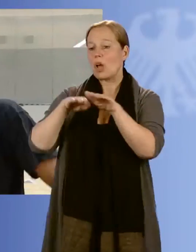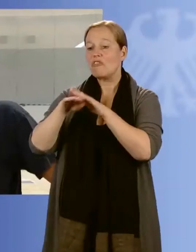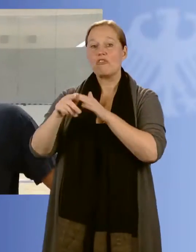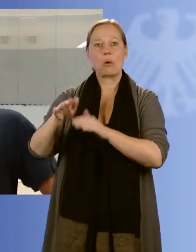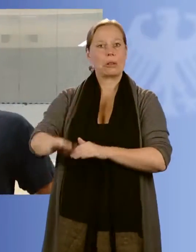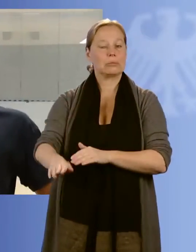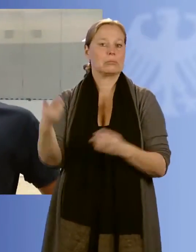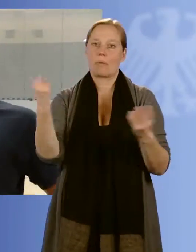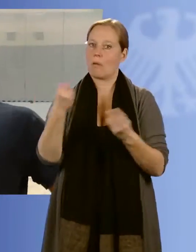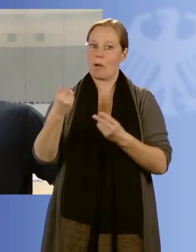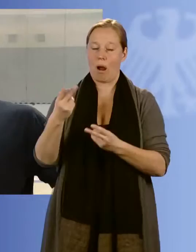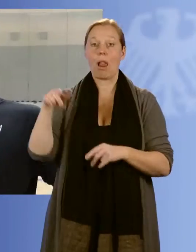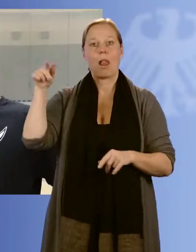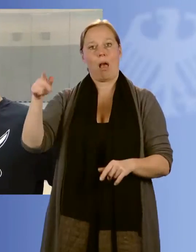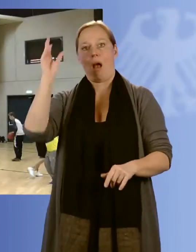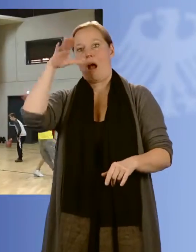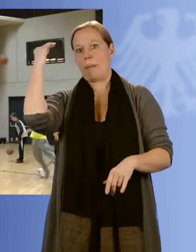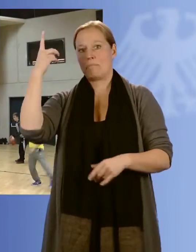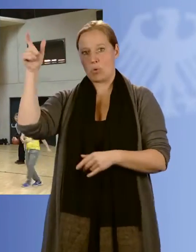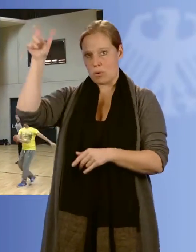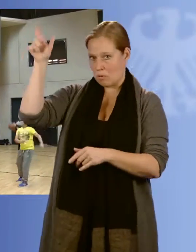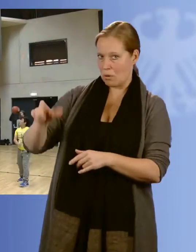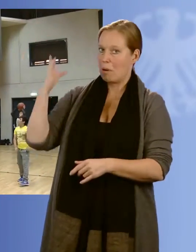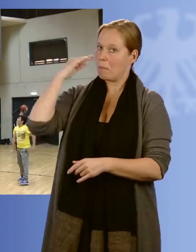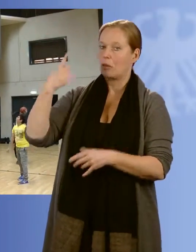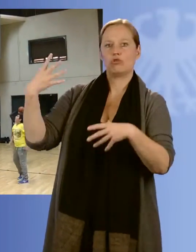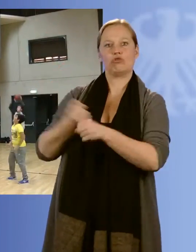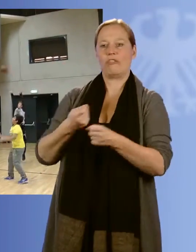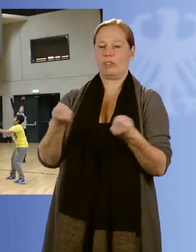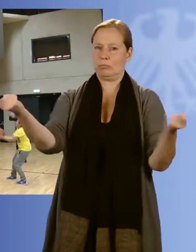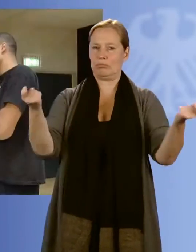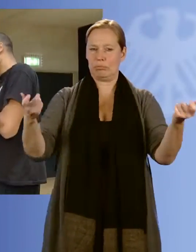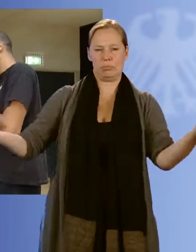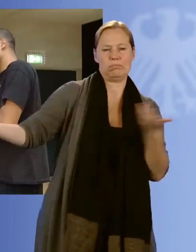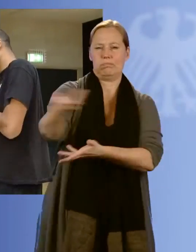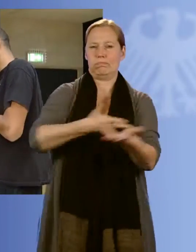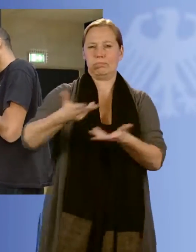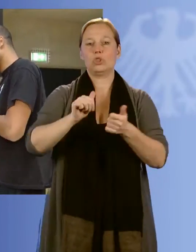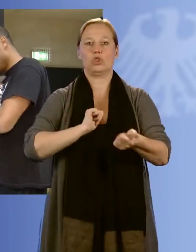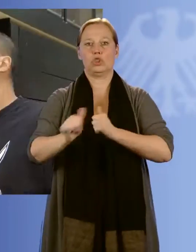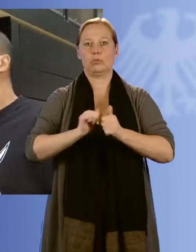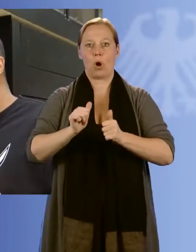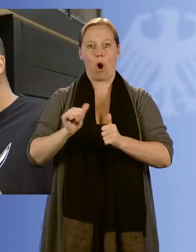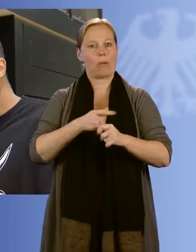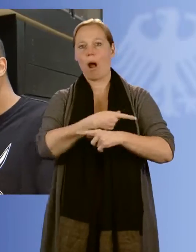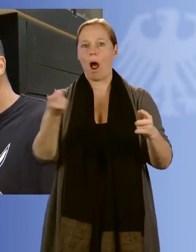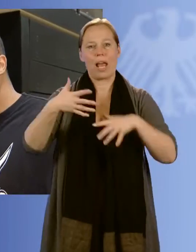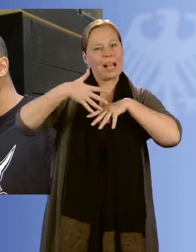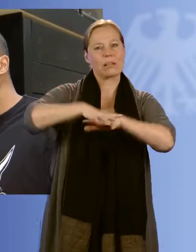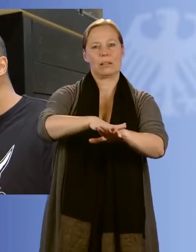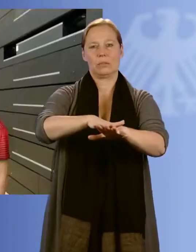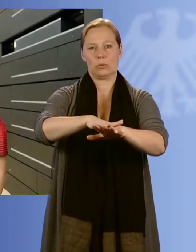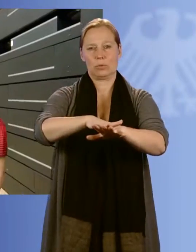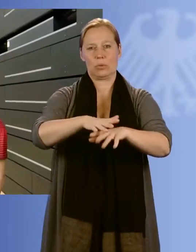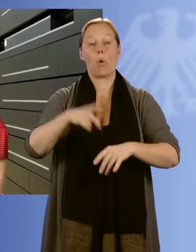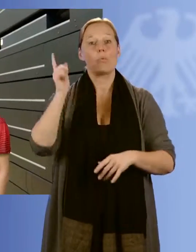Marvin Willoughby in Hamburg trainiert sie alle. Er nutzt die integrative Kraft des Sports und gibt damit jungen Menschen Halt